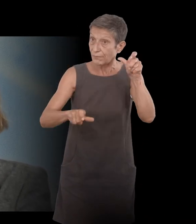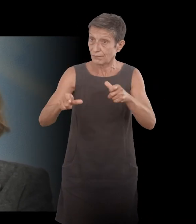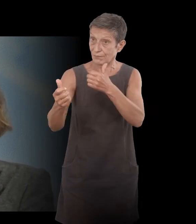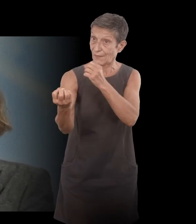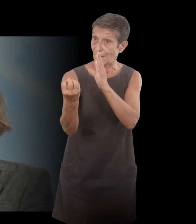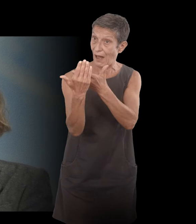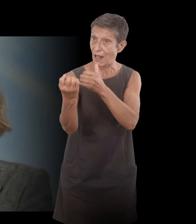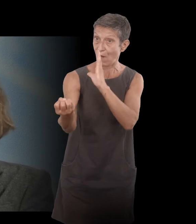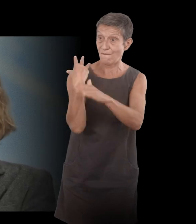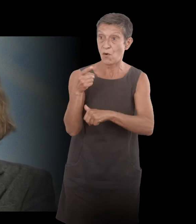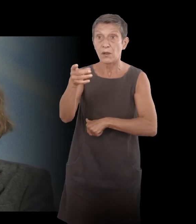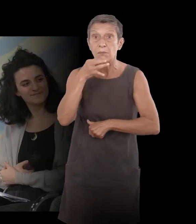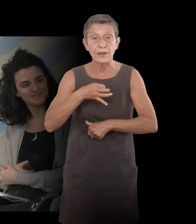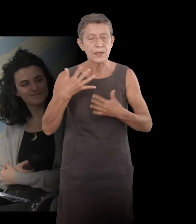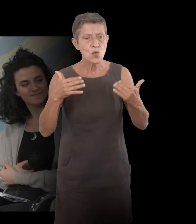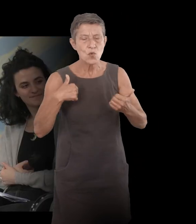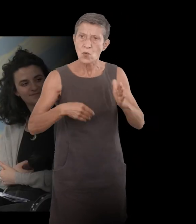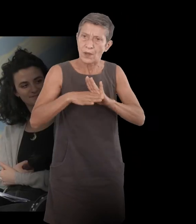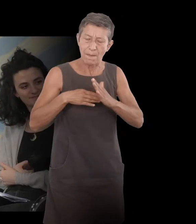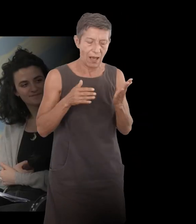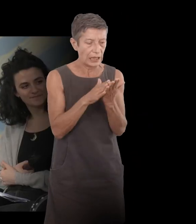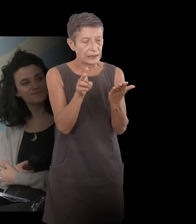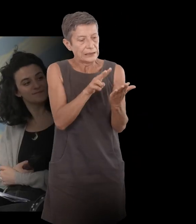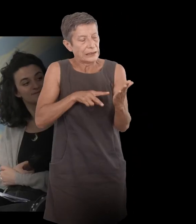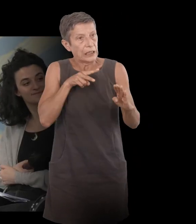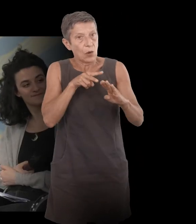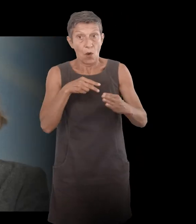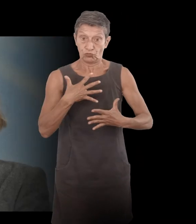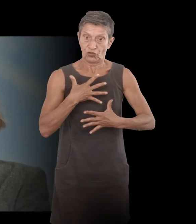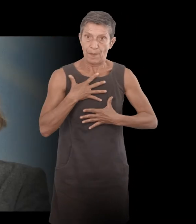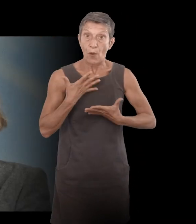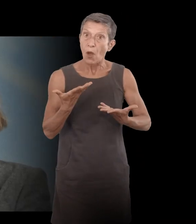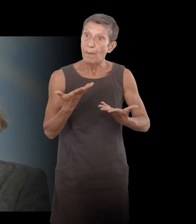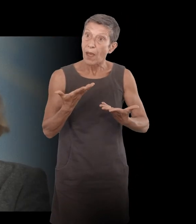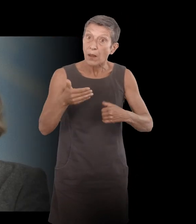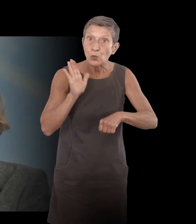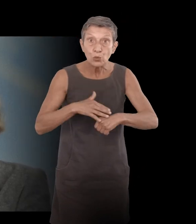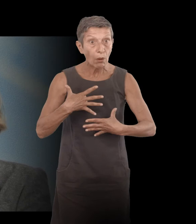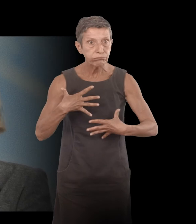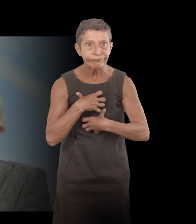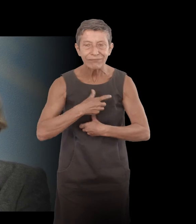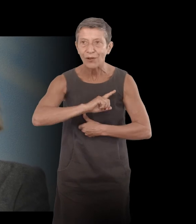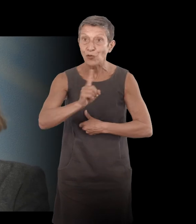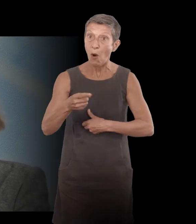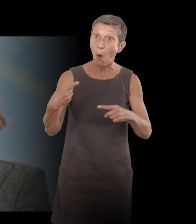'avais un peu peur de le lire. Et finalement, ce n'était pas angoissant. Ça ne m pas angoissée. Au contraire, ça m'a fait rire. J'ai mieux compris.